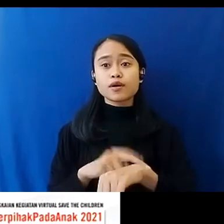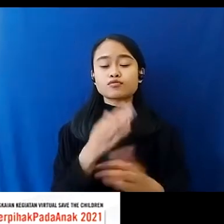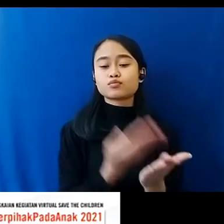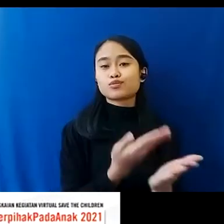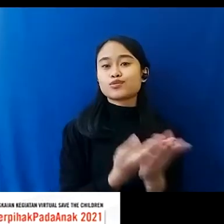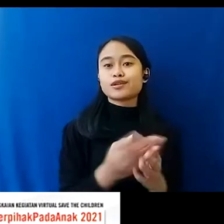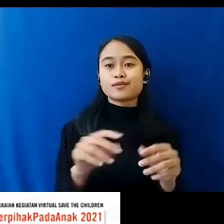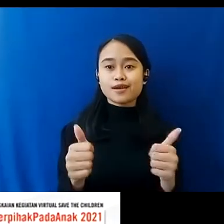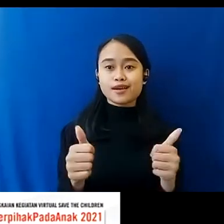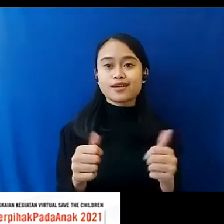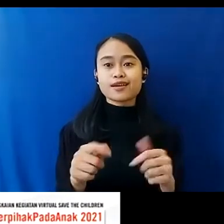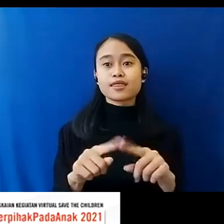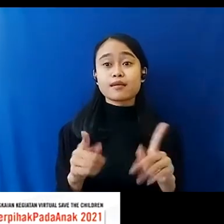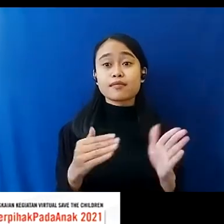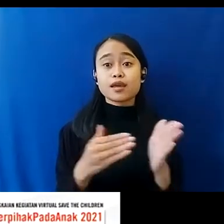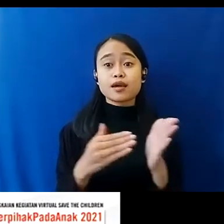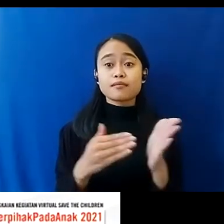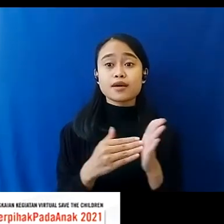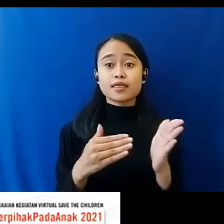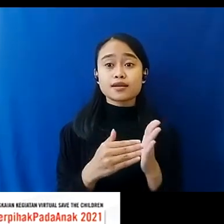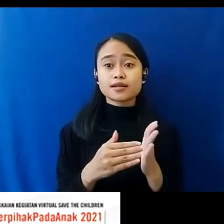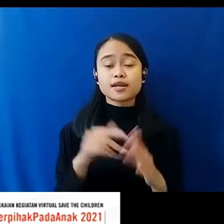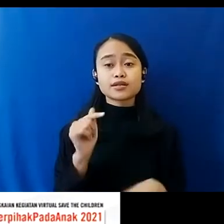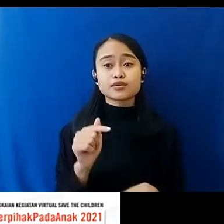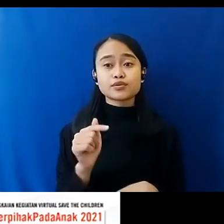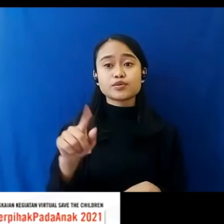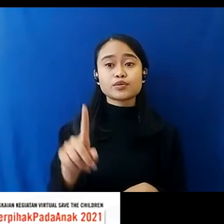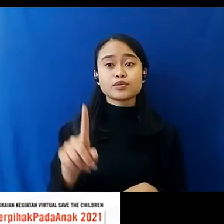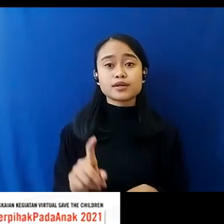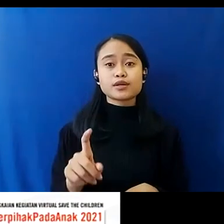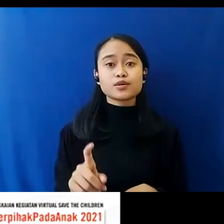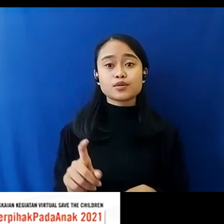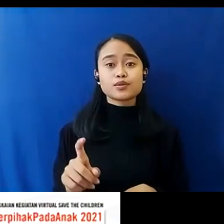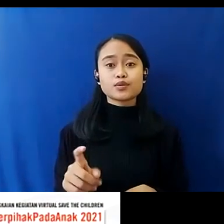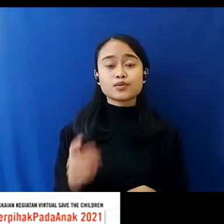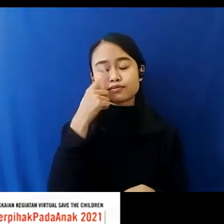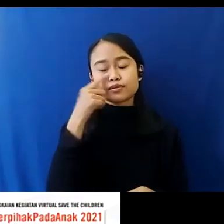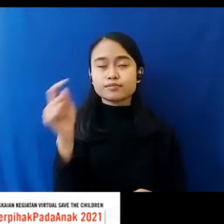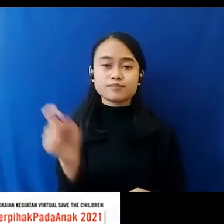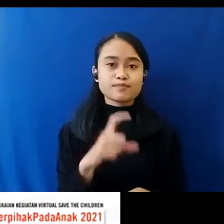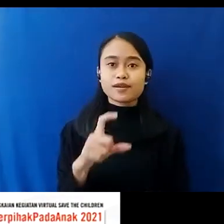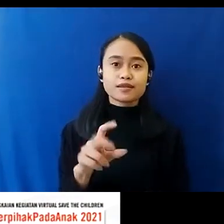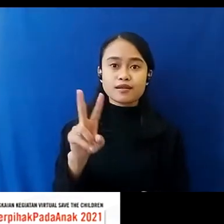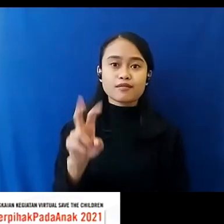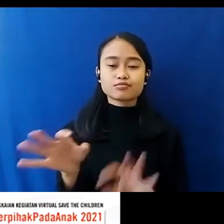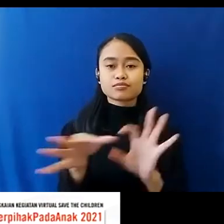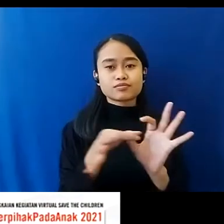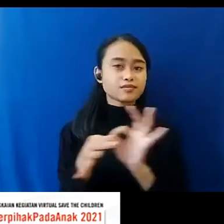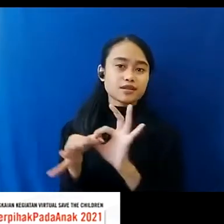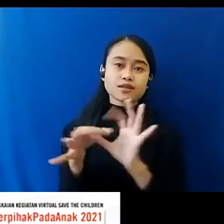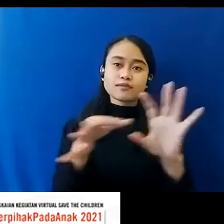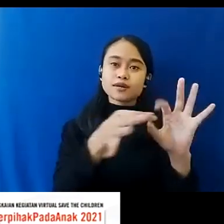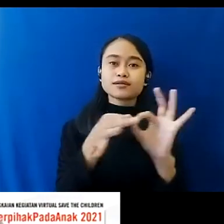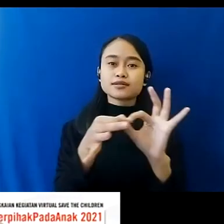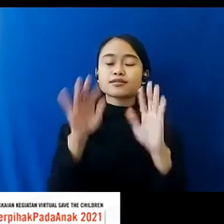Namun Tantangan Hambatannya Itu Perlu Dilakukan Percepatan Dan Juga Tentunya Kolaborasi Kolaborasi Dari Banyak